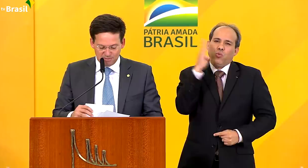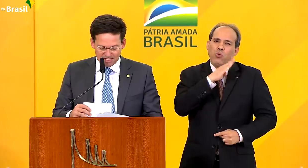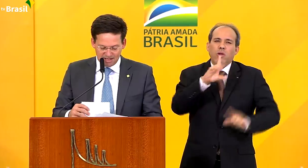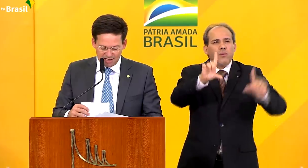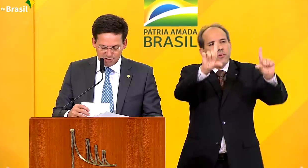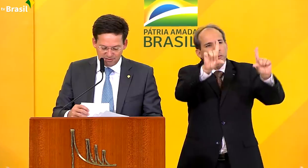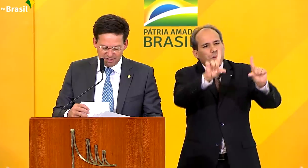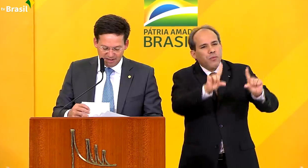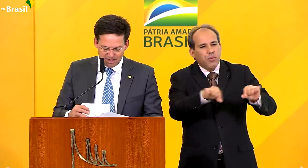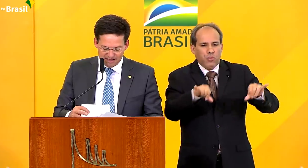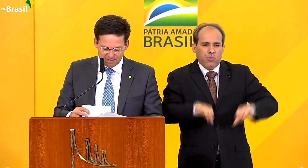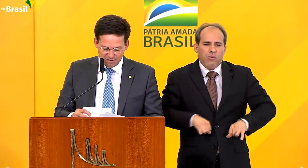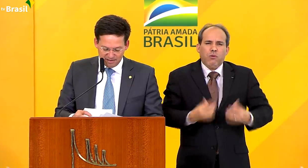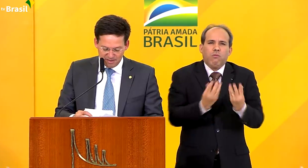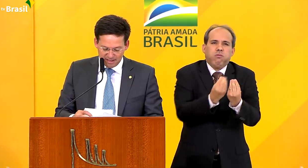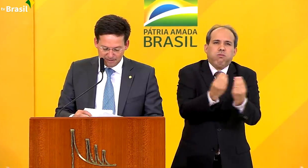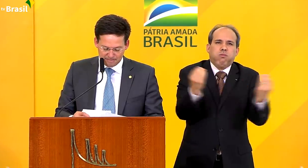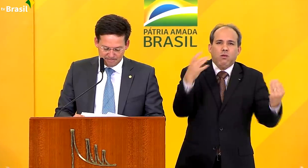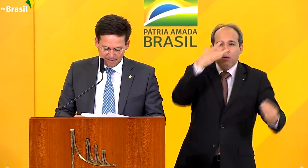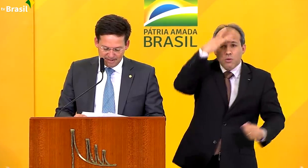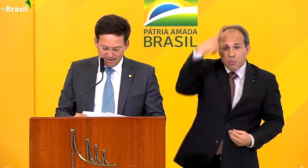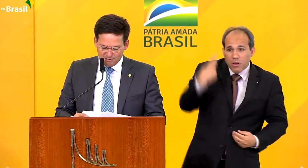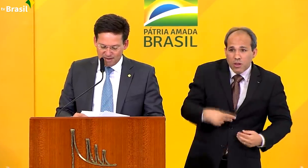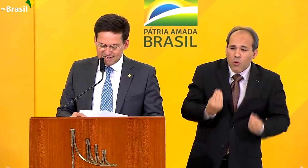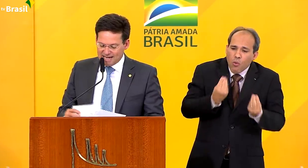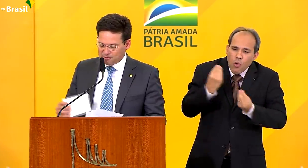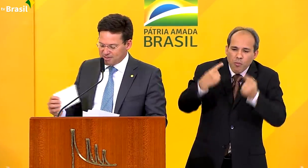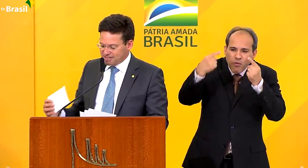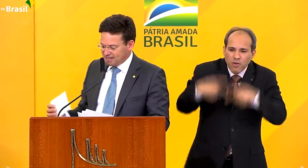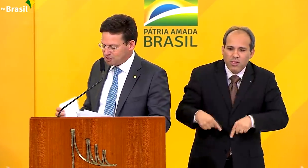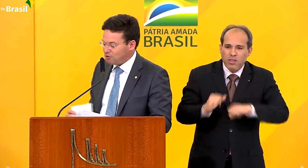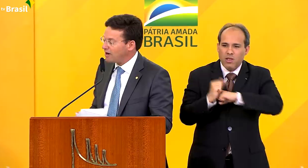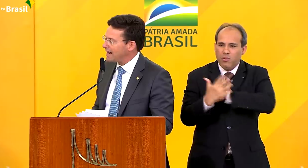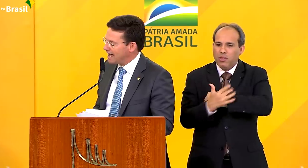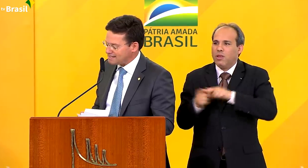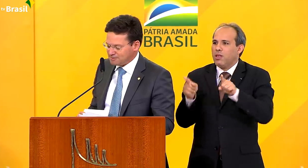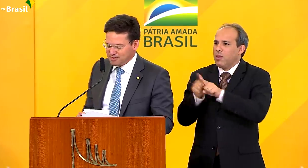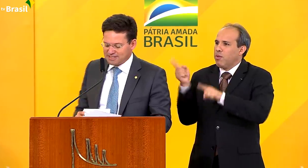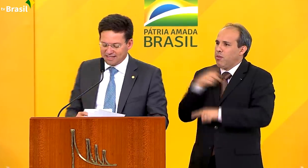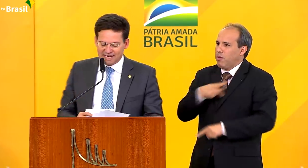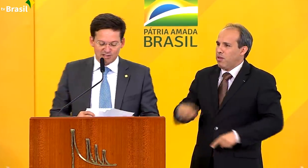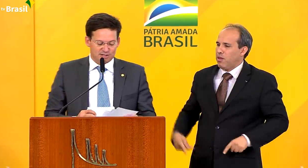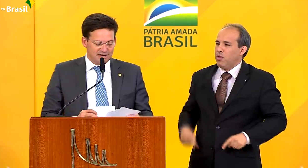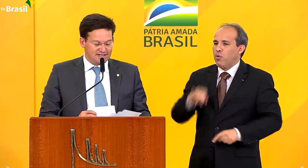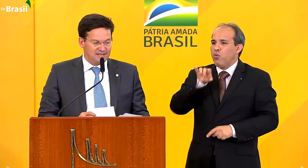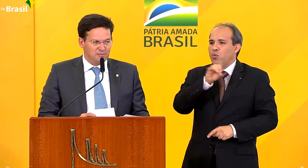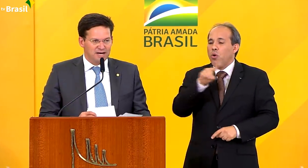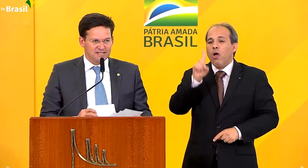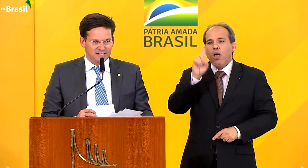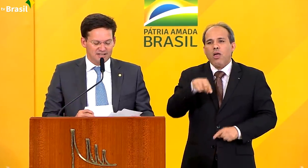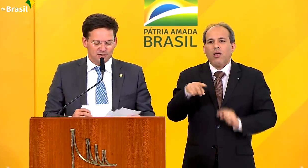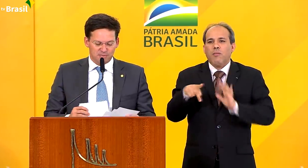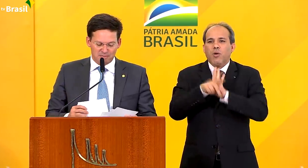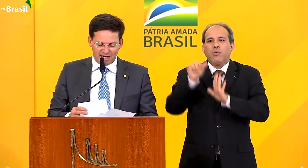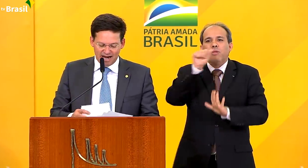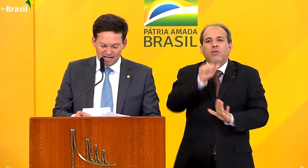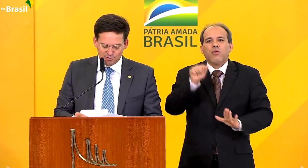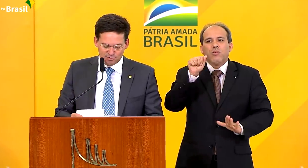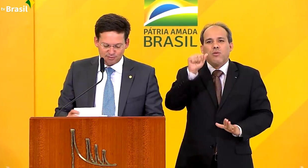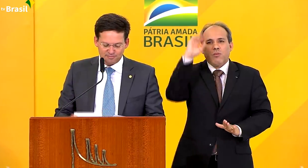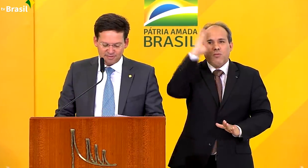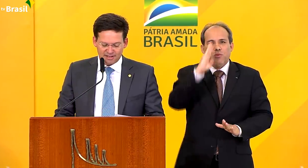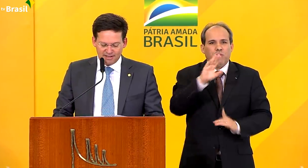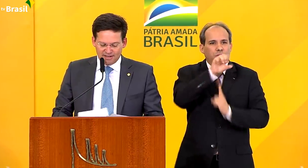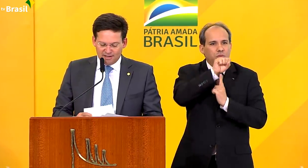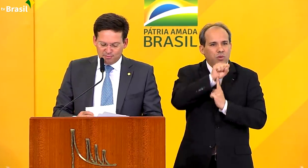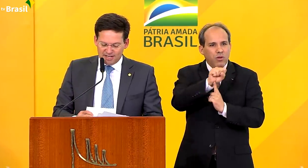de milhões de brasileiros no enfrentamento dessa pandemia, prezado presidente João Galassi, presidente da Associação Brasileira de Supermercados,